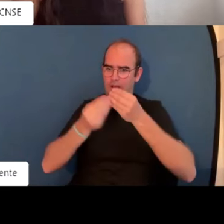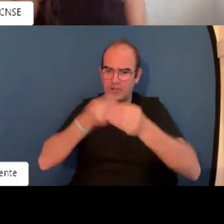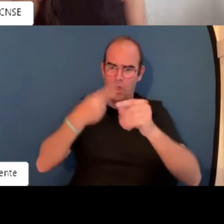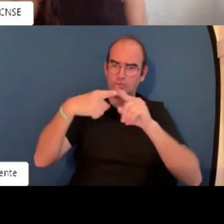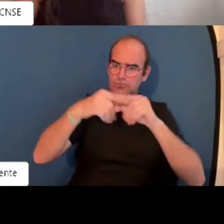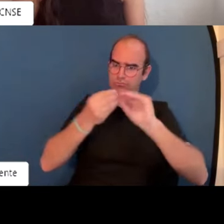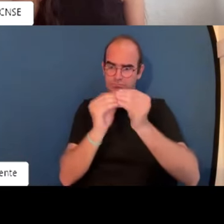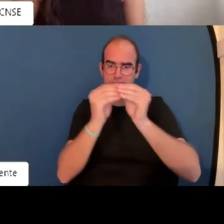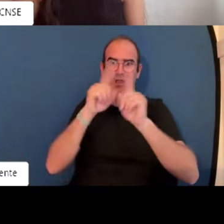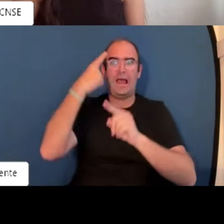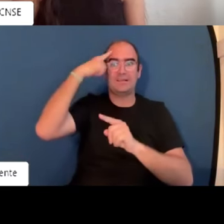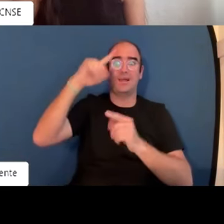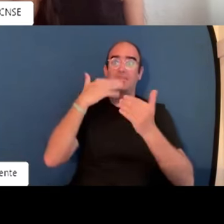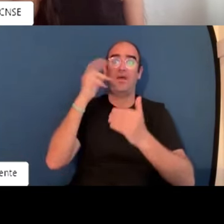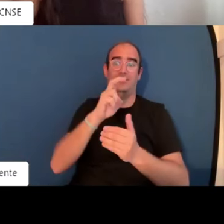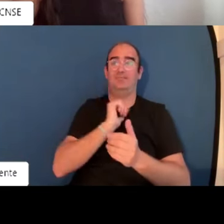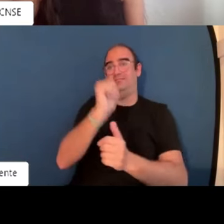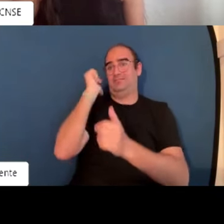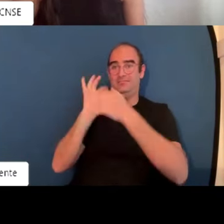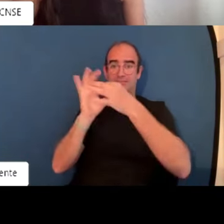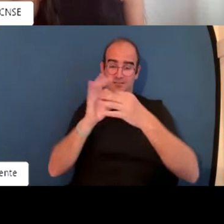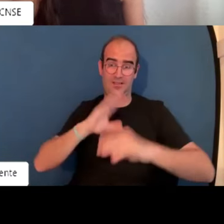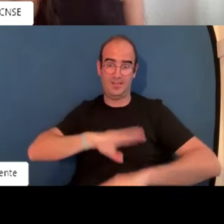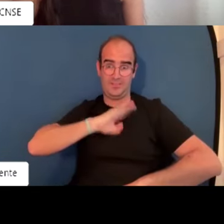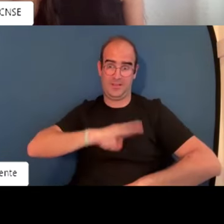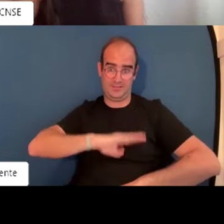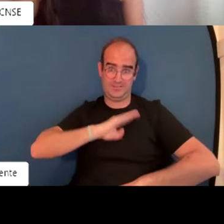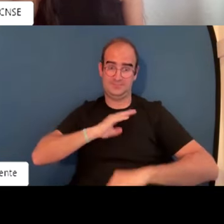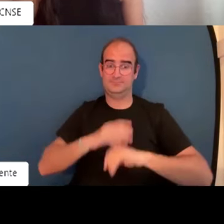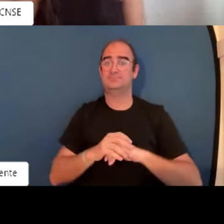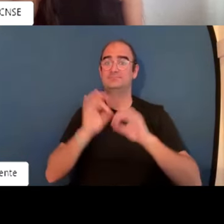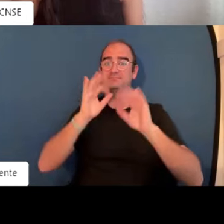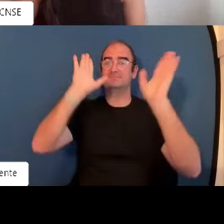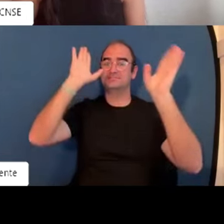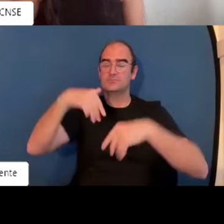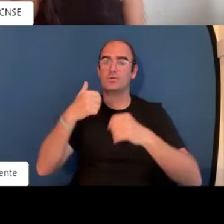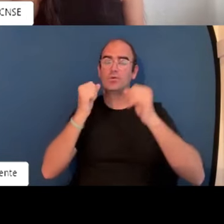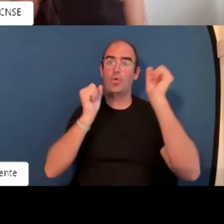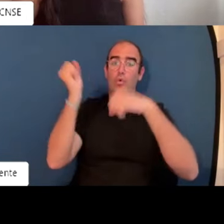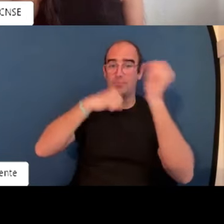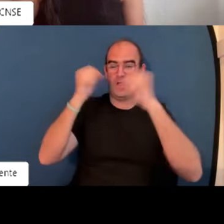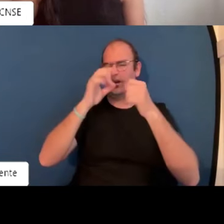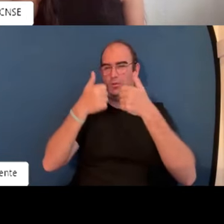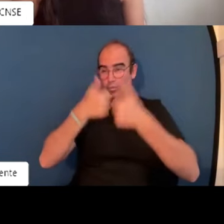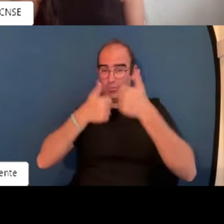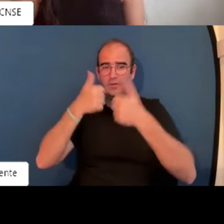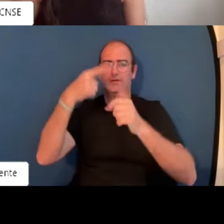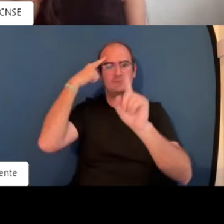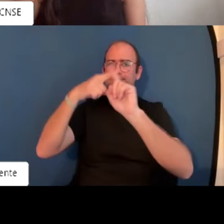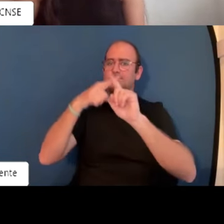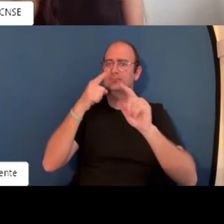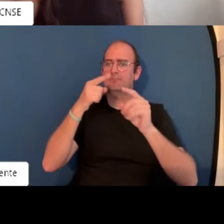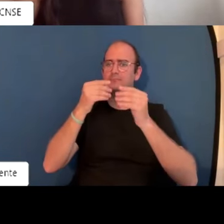capacidades, empezamos a adquirir la habilidad, la capacidad para hacer una serie de cosas que vienen vinculadas a la capacidad que hemos adquirido